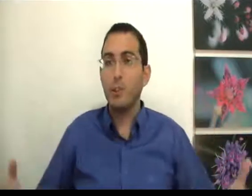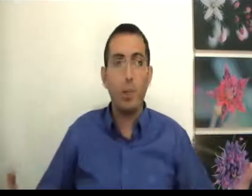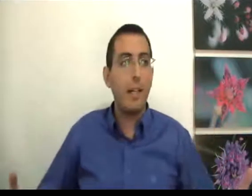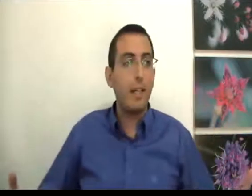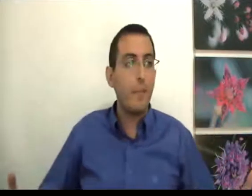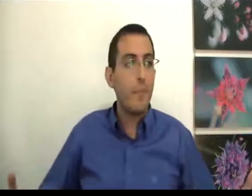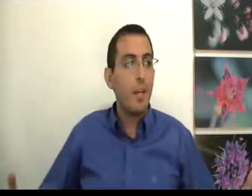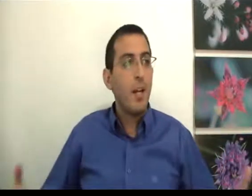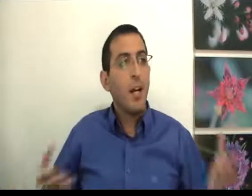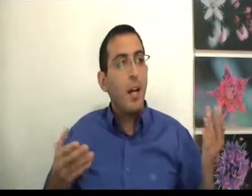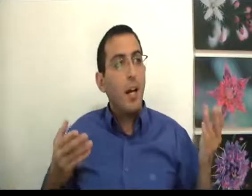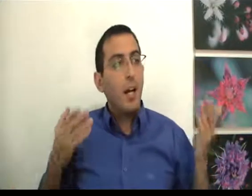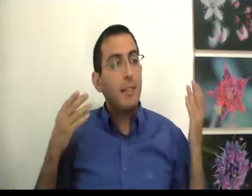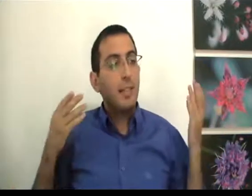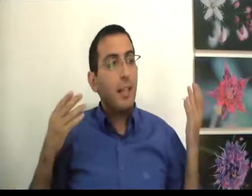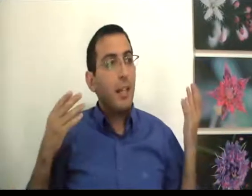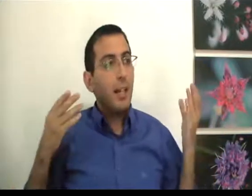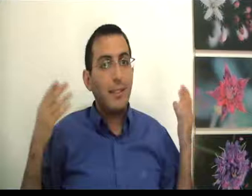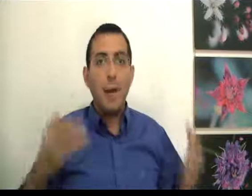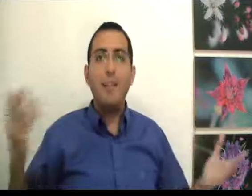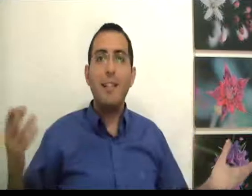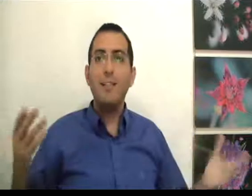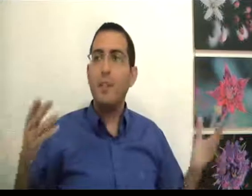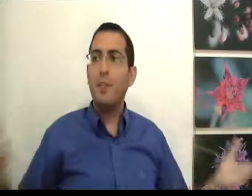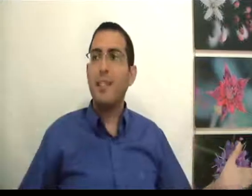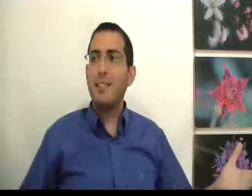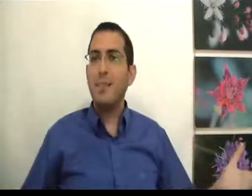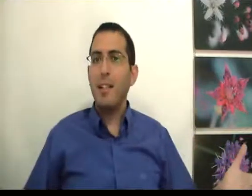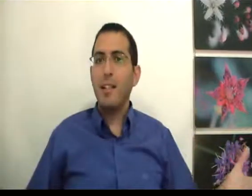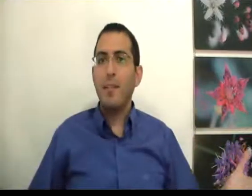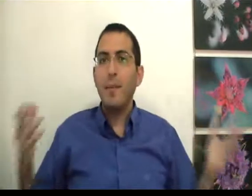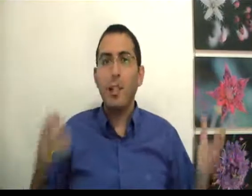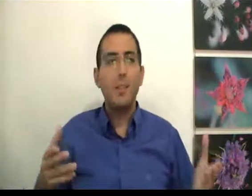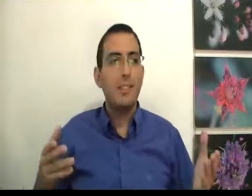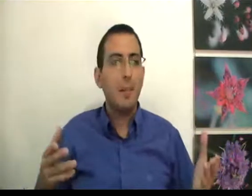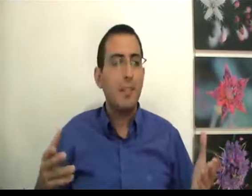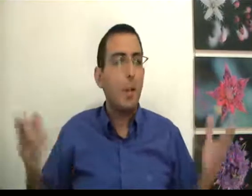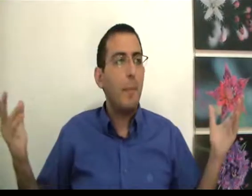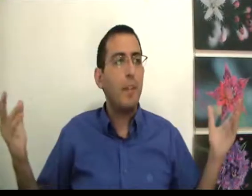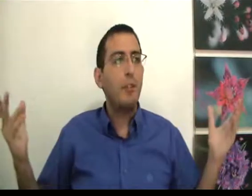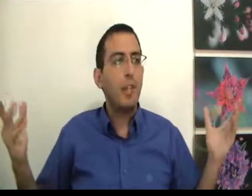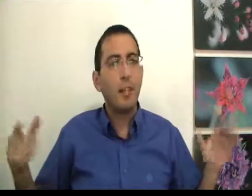משמעות לחיים אז תחפש עד הסוף תמצא את הזמן ואם אתה לא מוצא זמן זה לא באמת חשוב לך